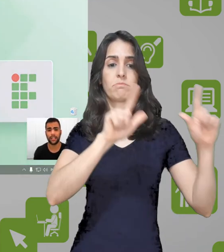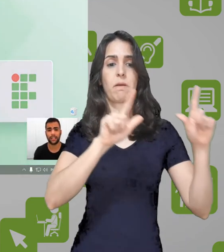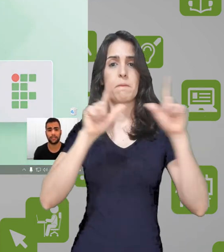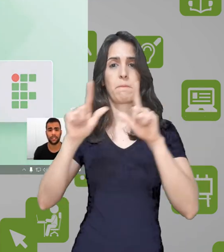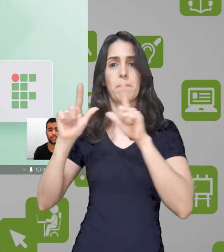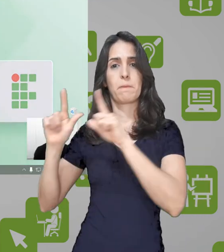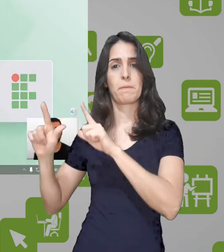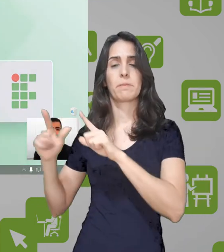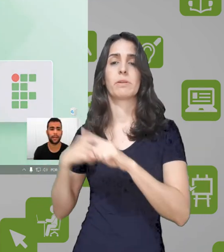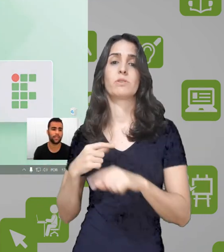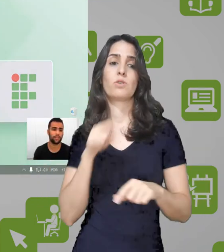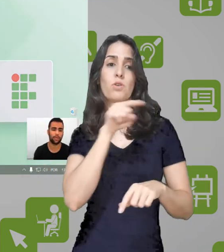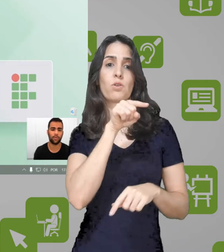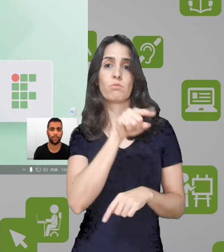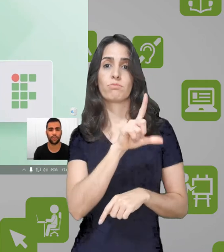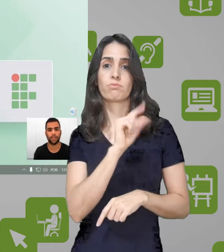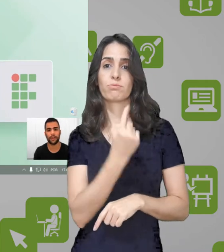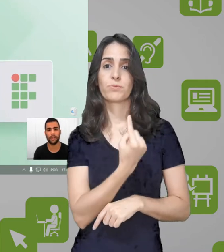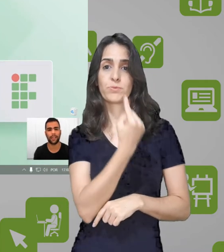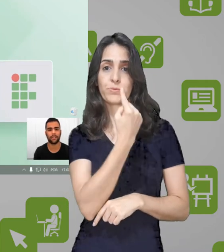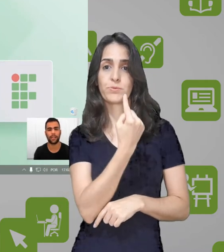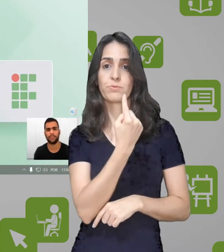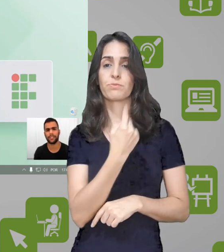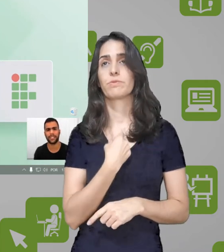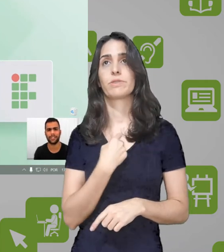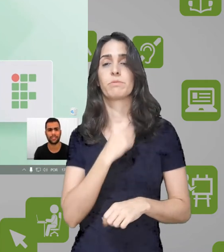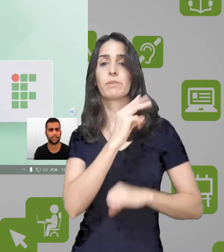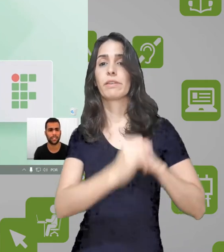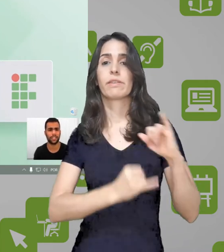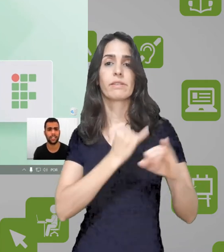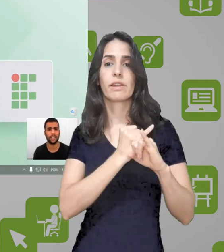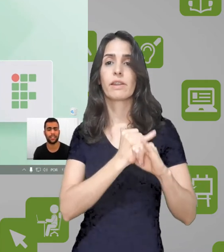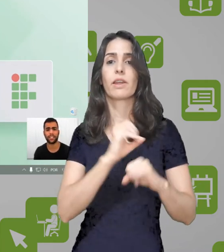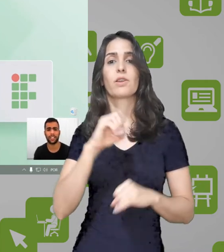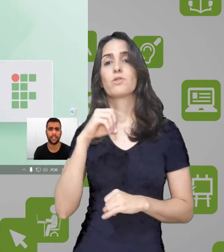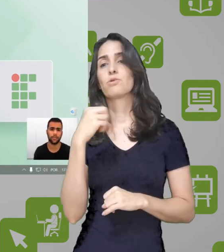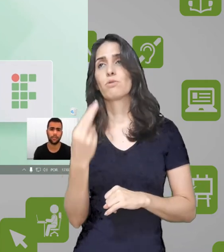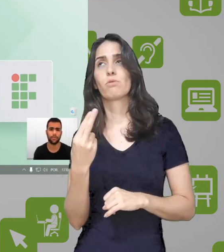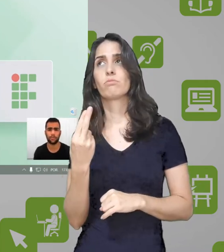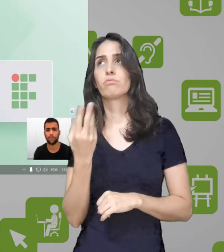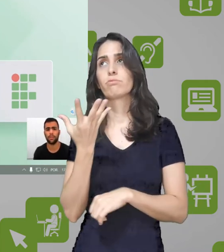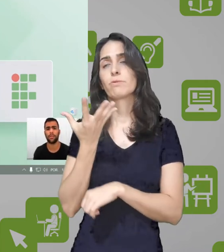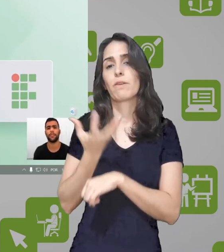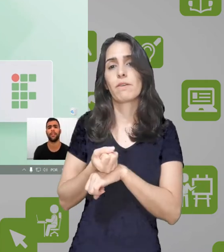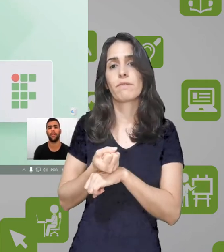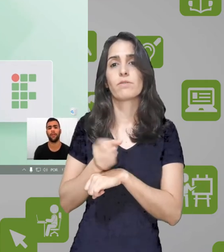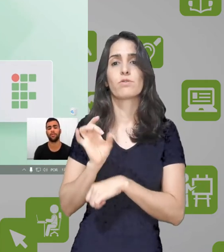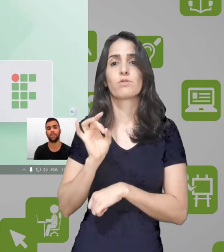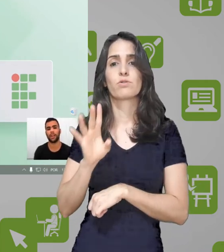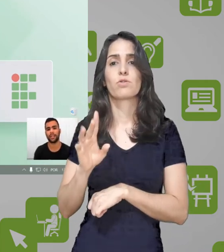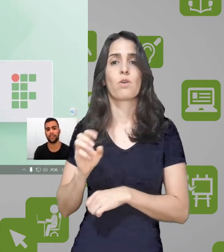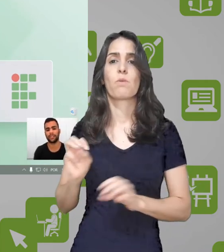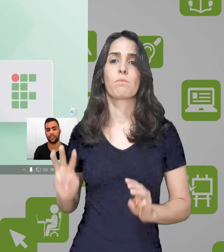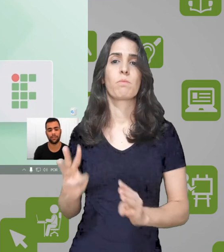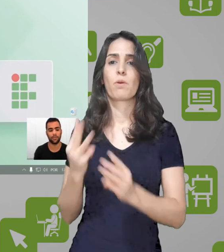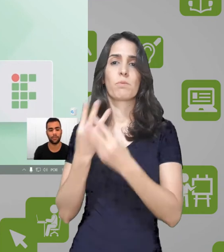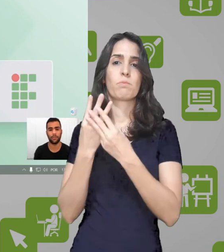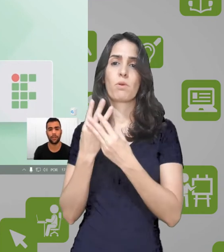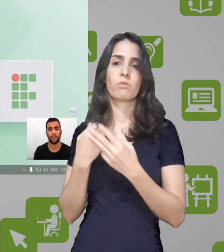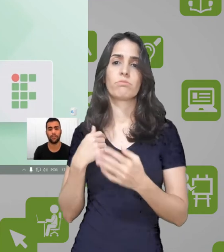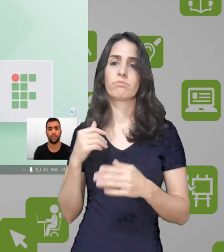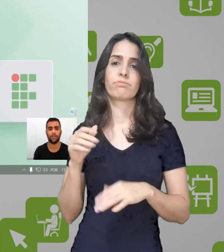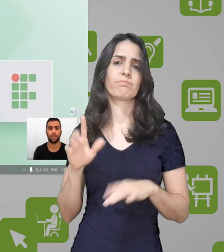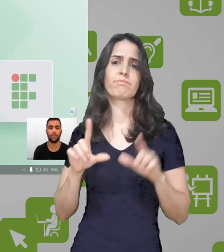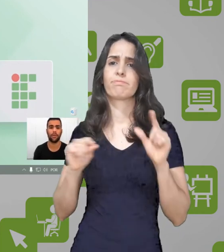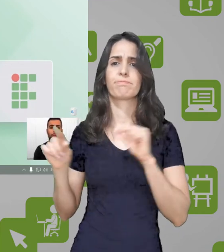janela, se eu tiver mais ou de algum programa aberto, eu quero fazer a gravação só da janela do Chrome, ou só a gravação do